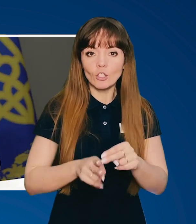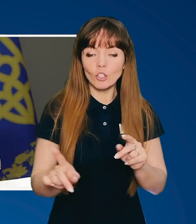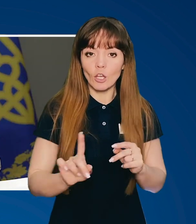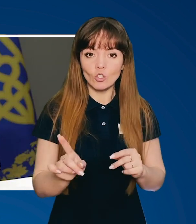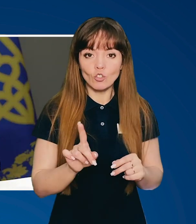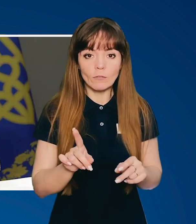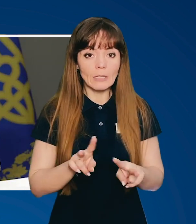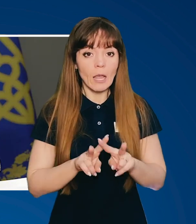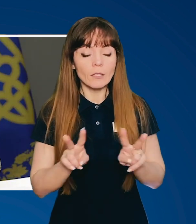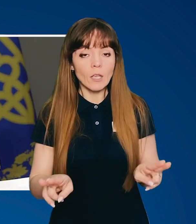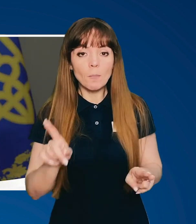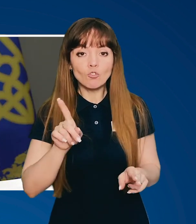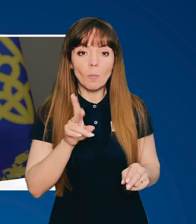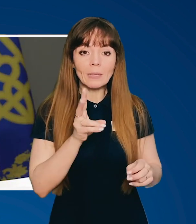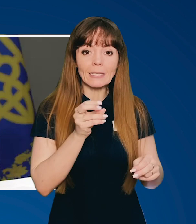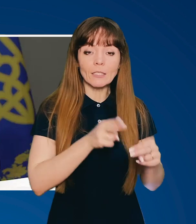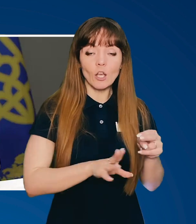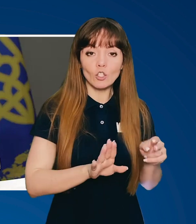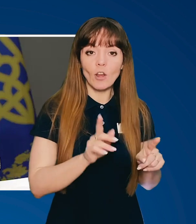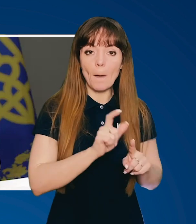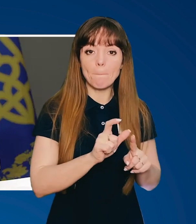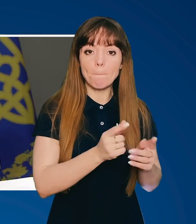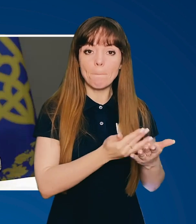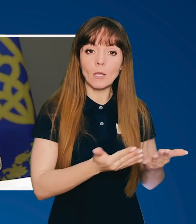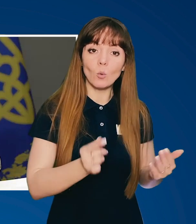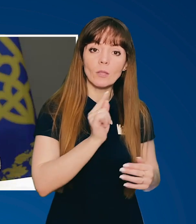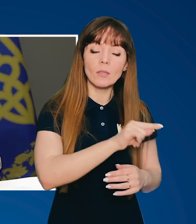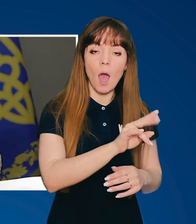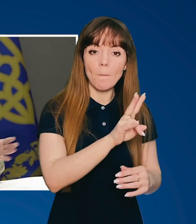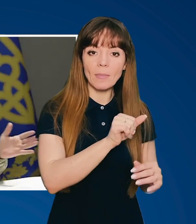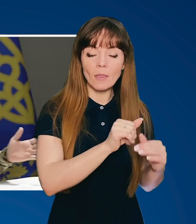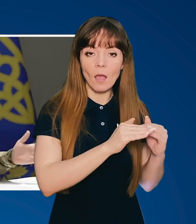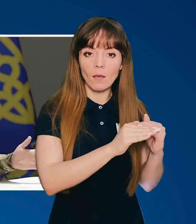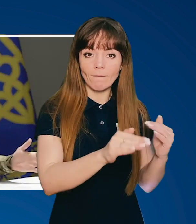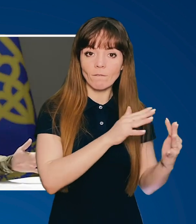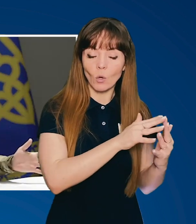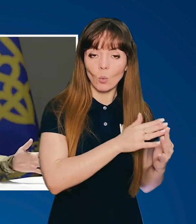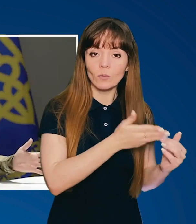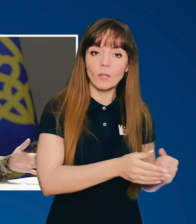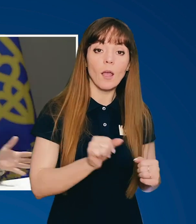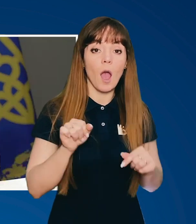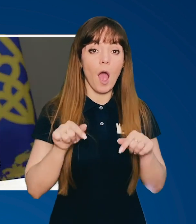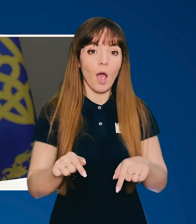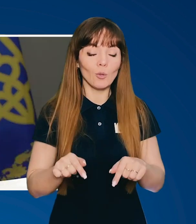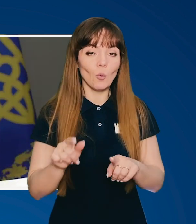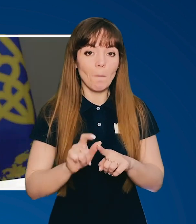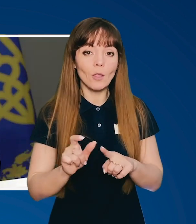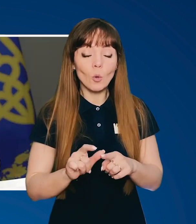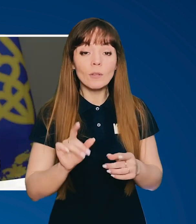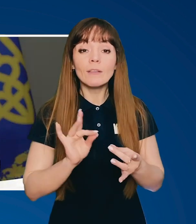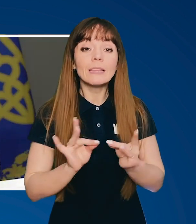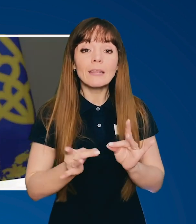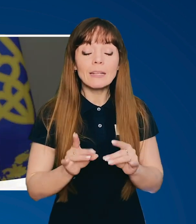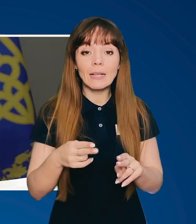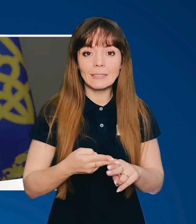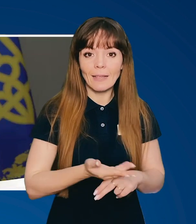закінчувалися. Так само, як щоб не закінчувалися патрони там на фронті. А тут патрони в інтернеті – це ви,